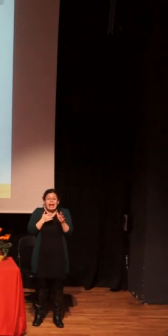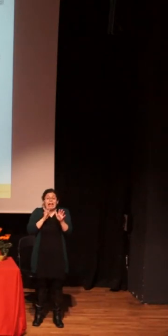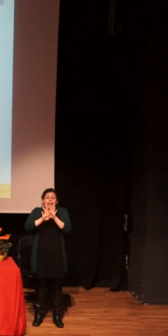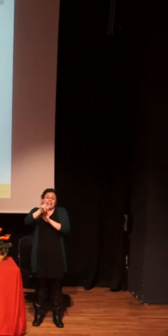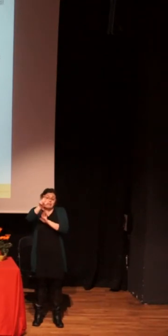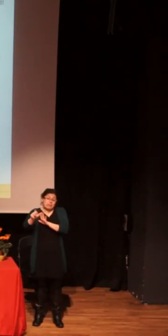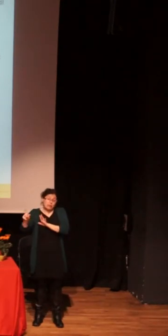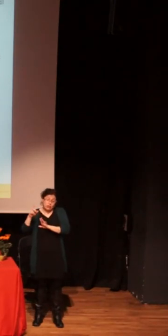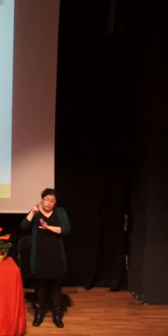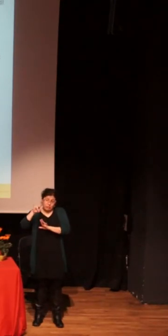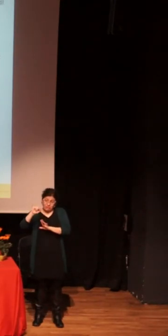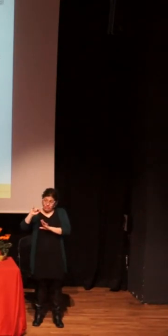VIH.